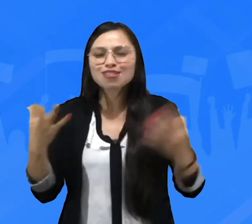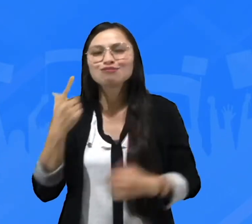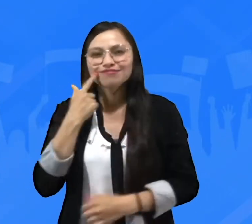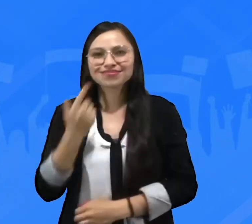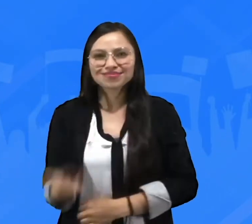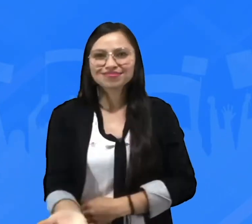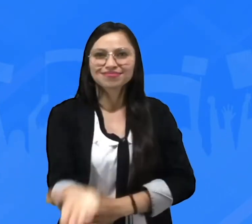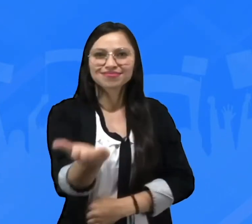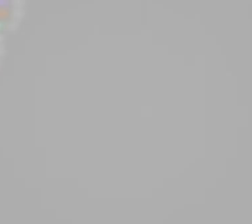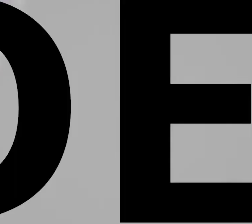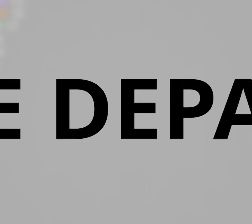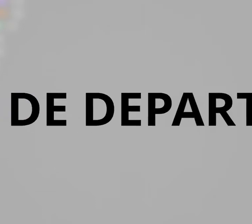Veamos.